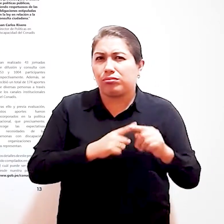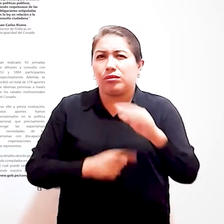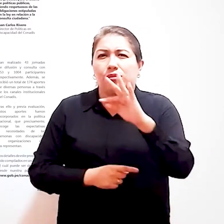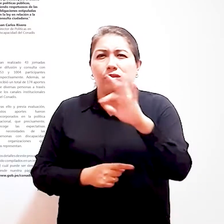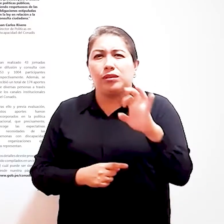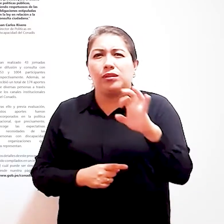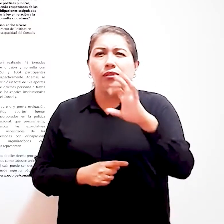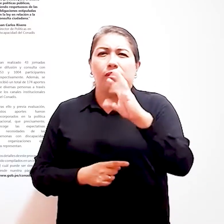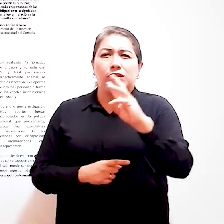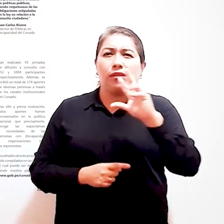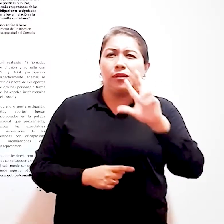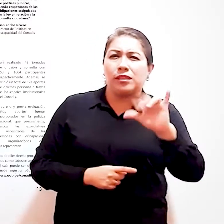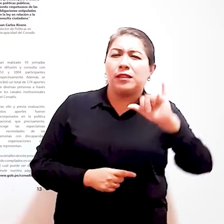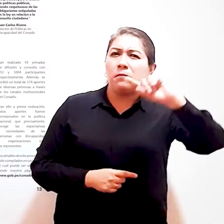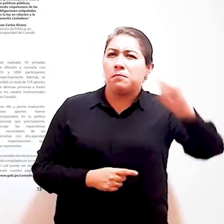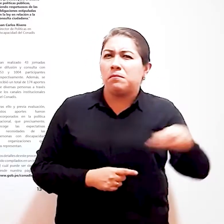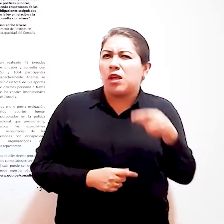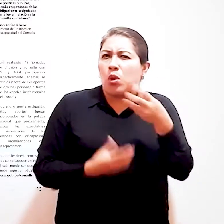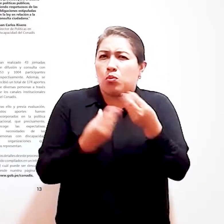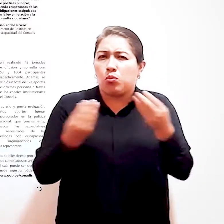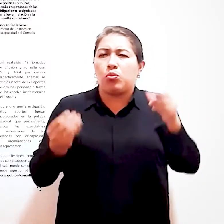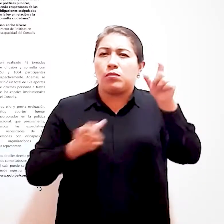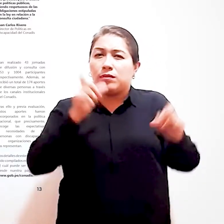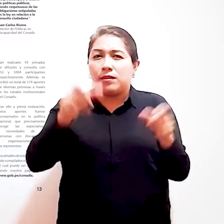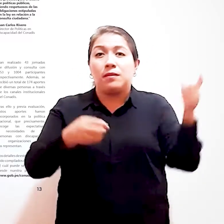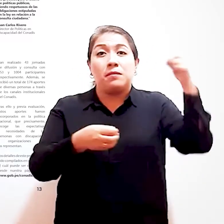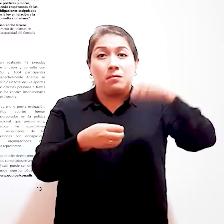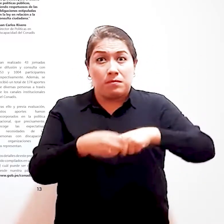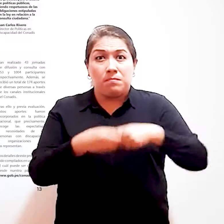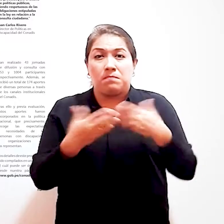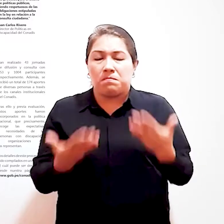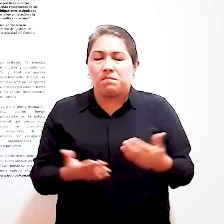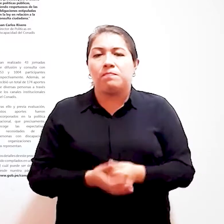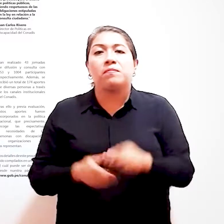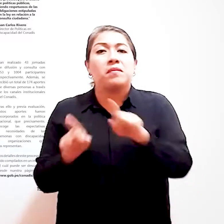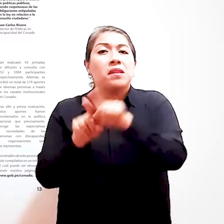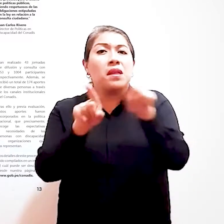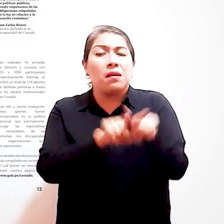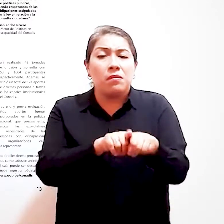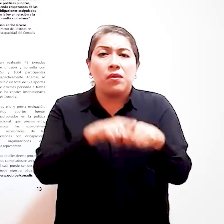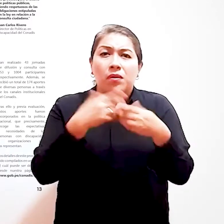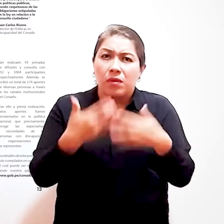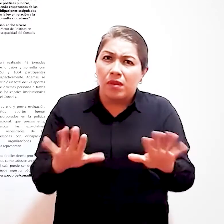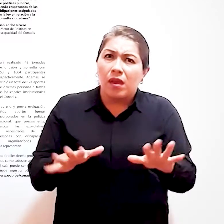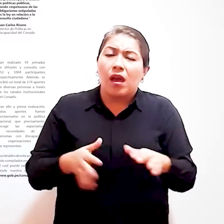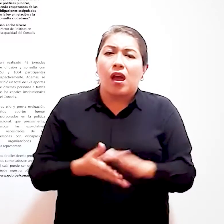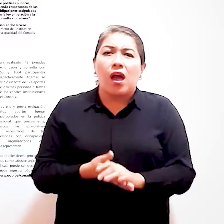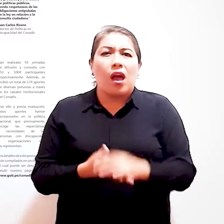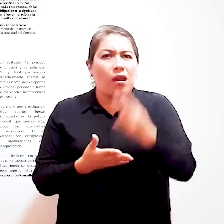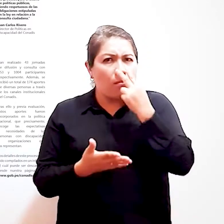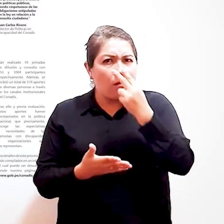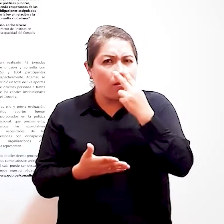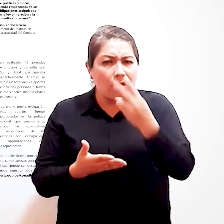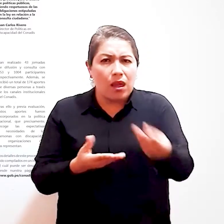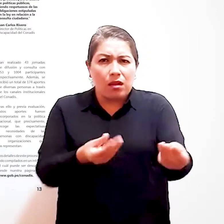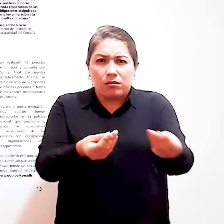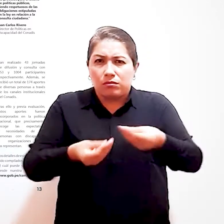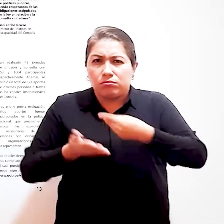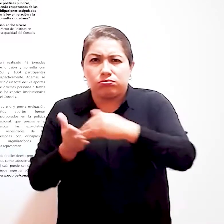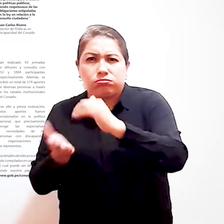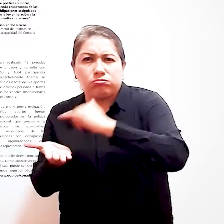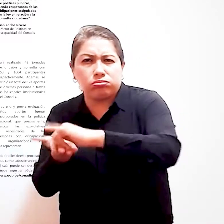953 y 1.004 participantes respectivamente Además, se recibió un total de